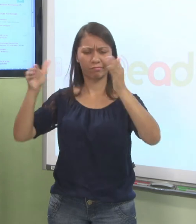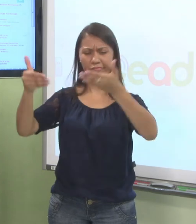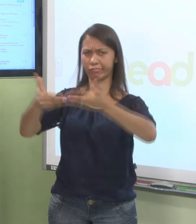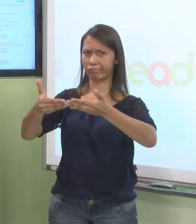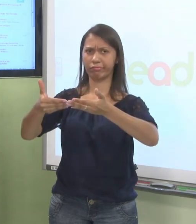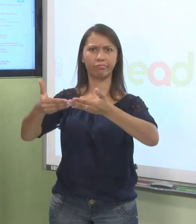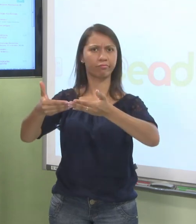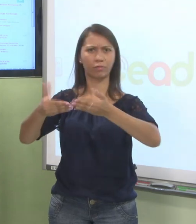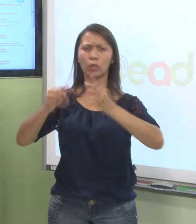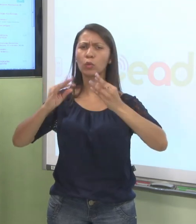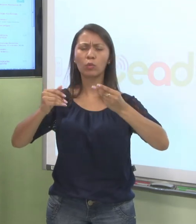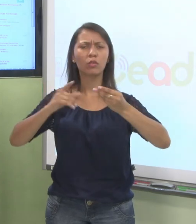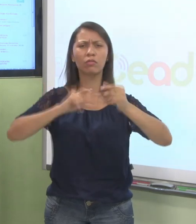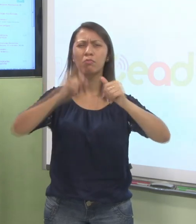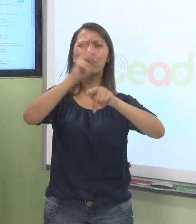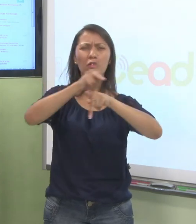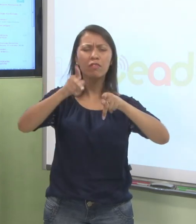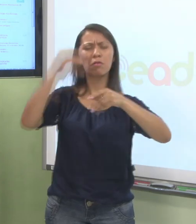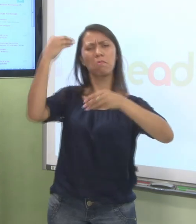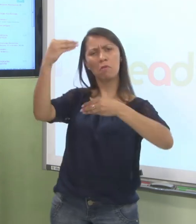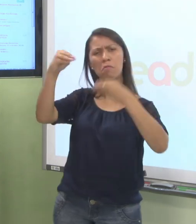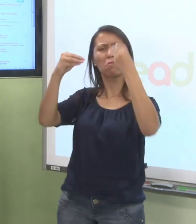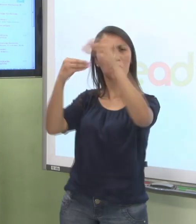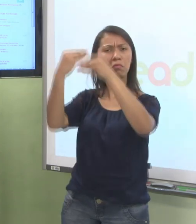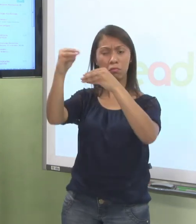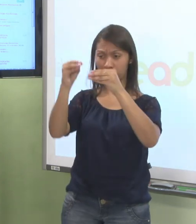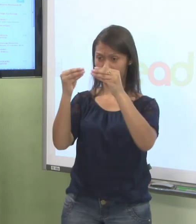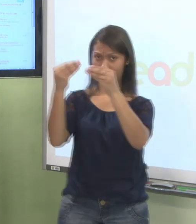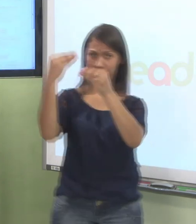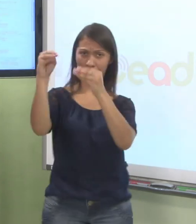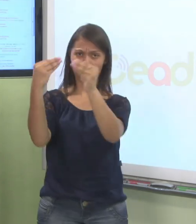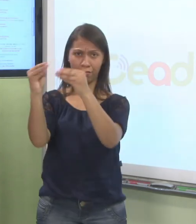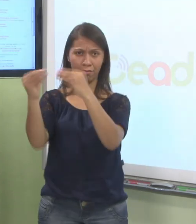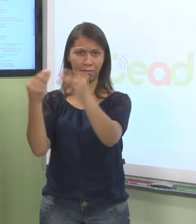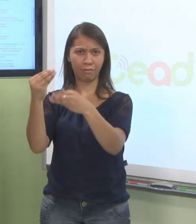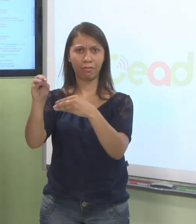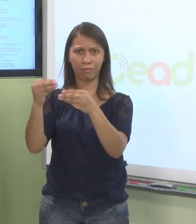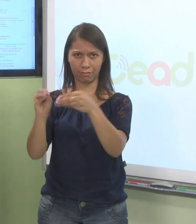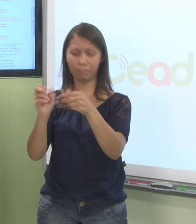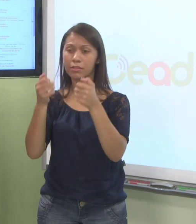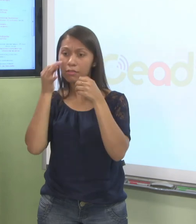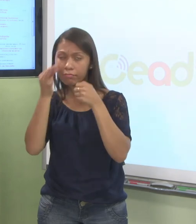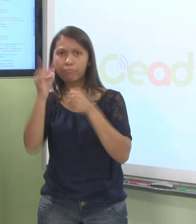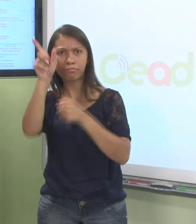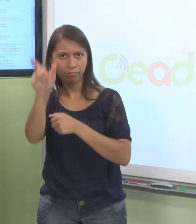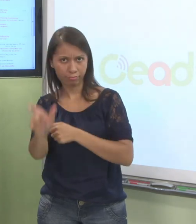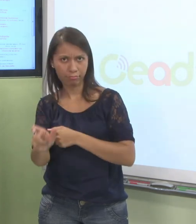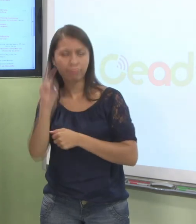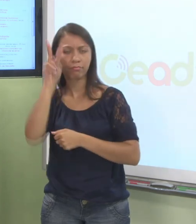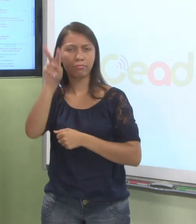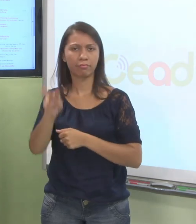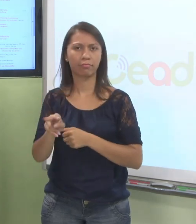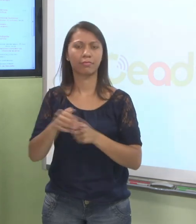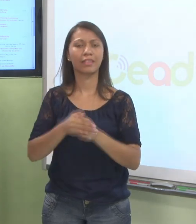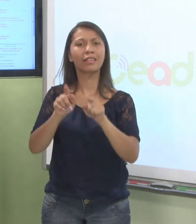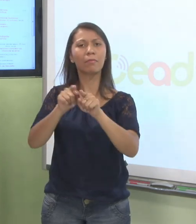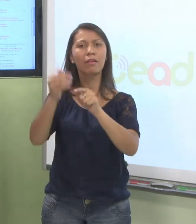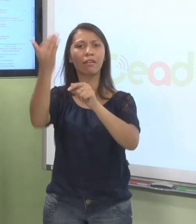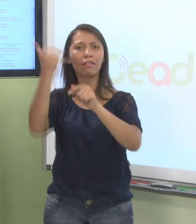para vocês, que é o mural que o professor posta algumas notícias. Beleza? O próximo bloco é o bloco próximos eventos. Nele, são